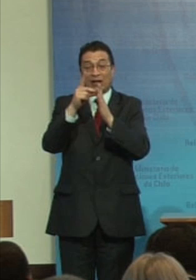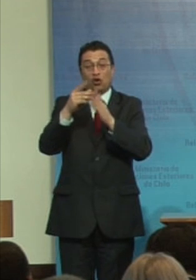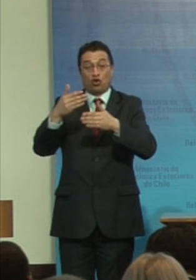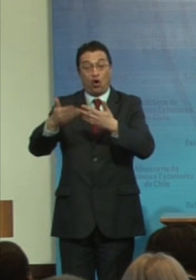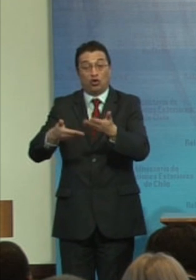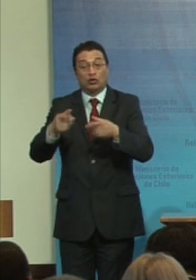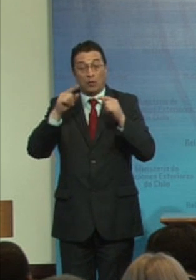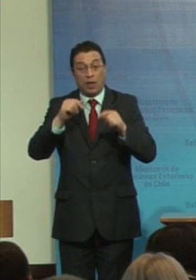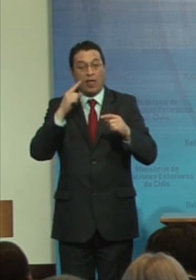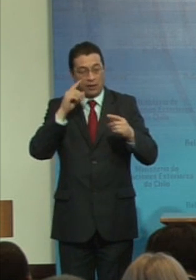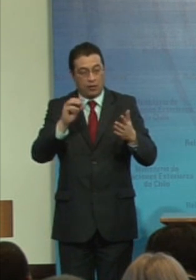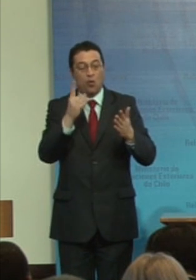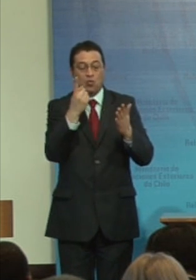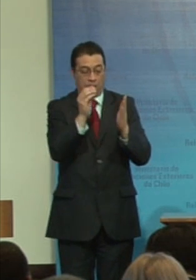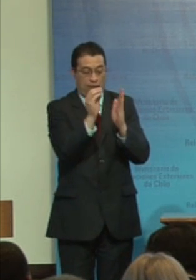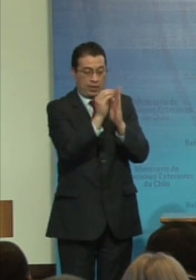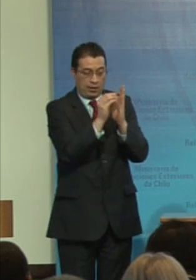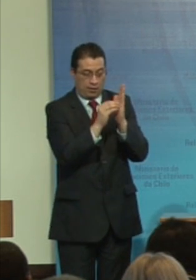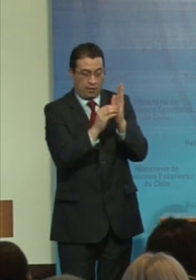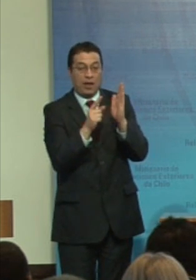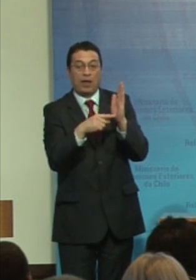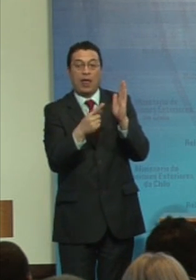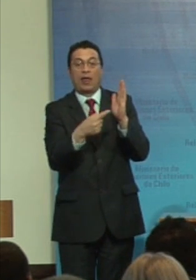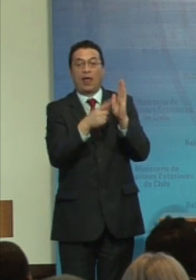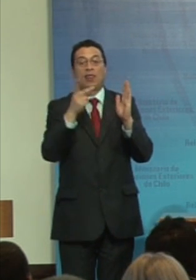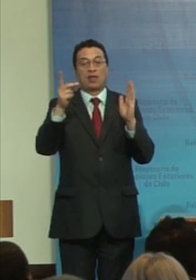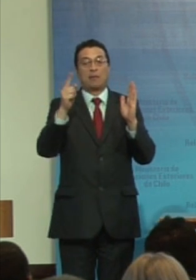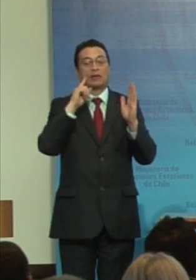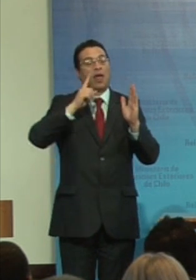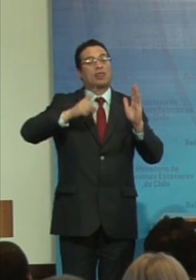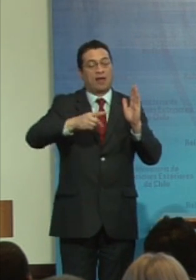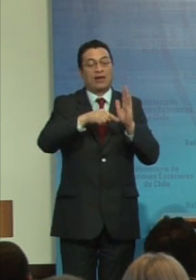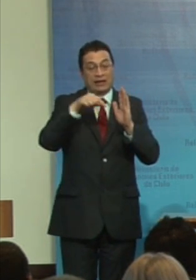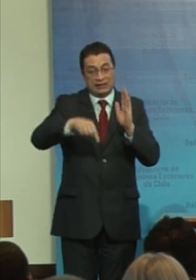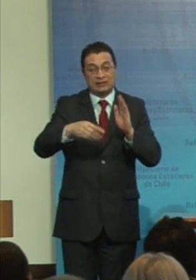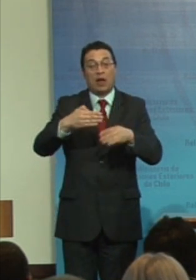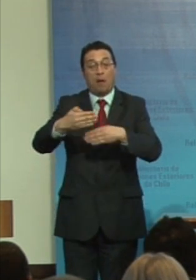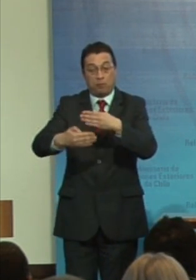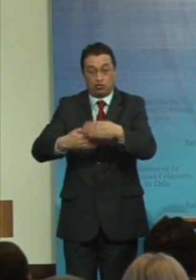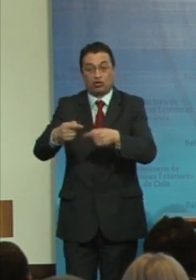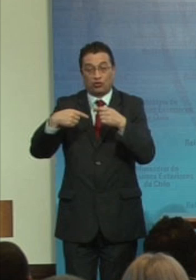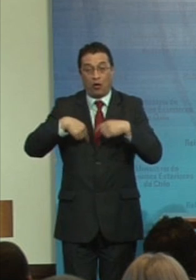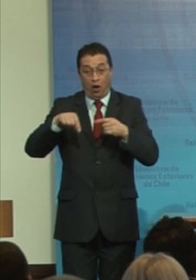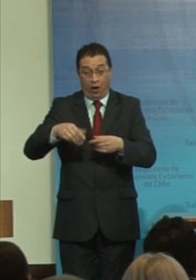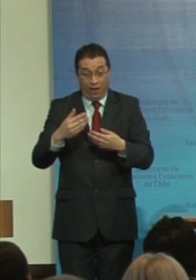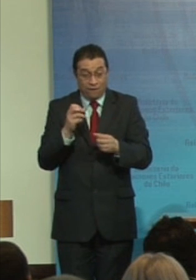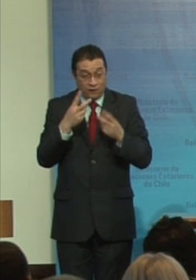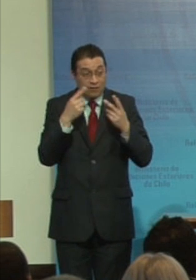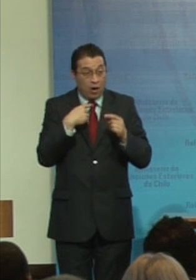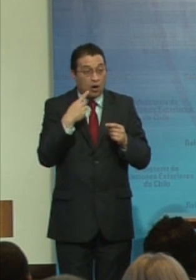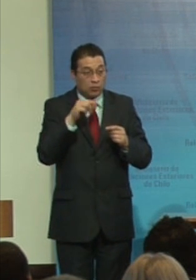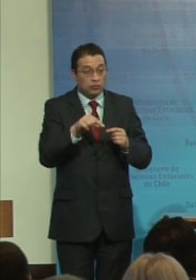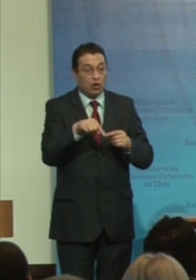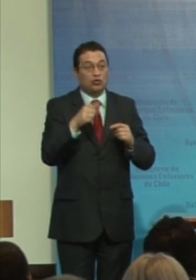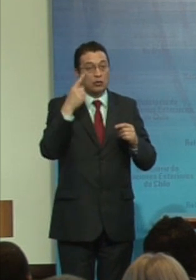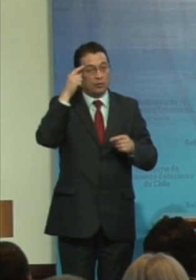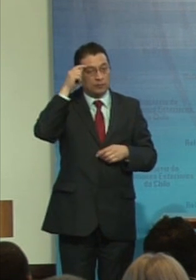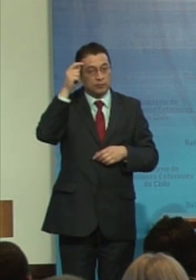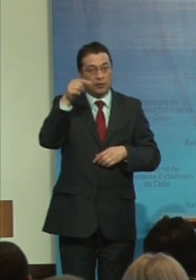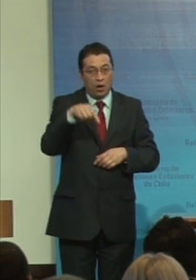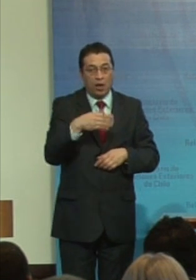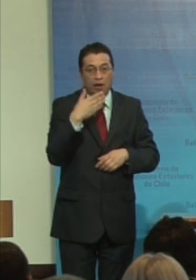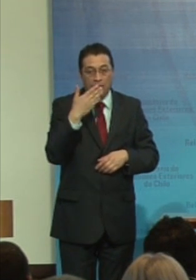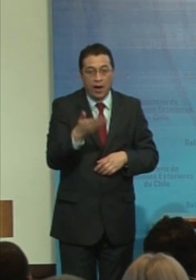cruzarse por indicadores de discapacidad y ese es un proceso que estamos comenzando a vivir por eso lo planteo